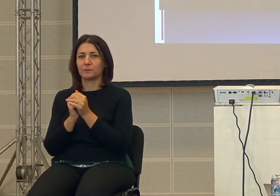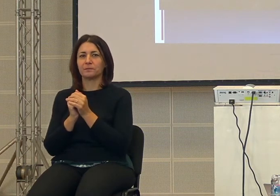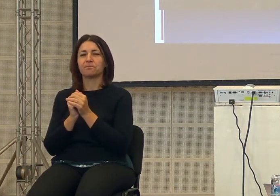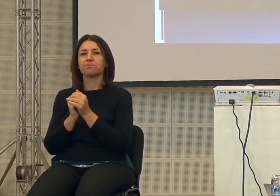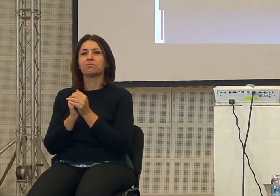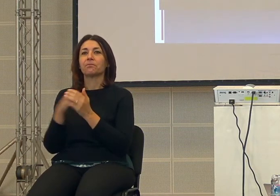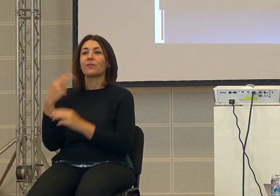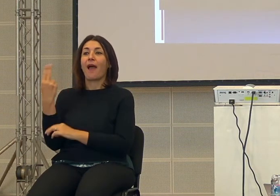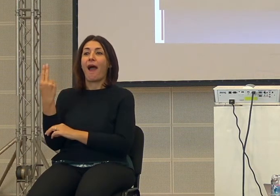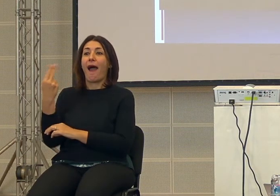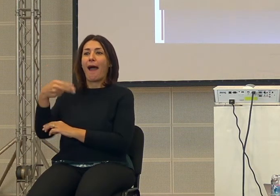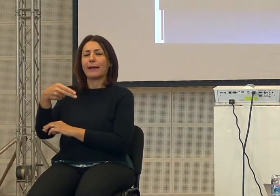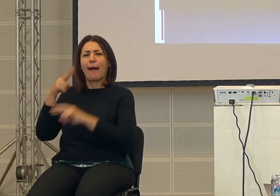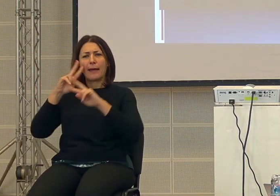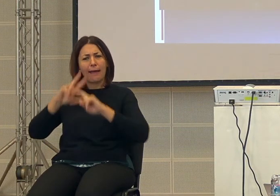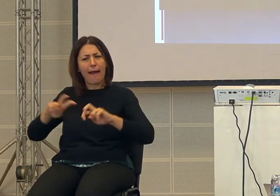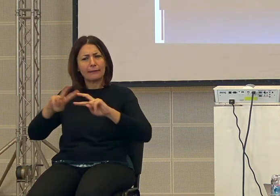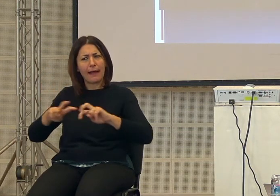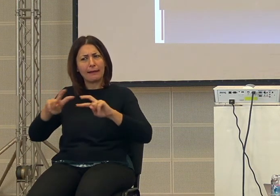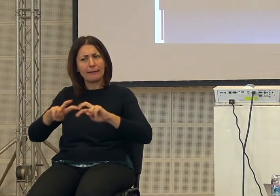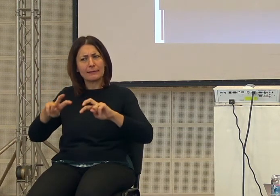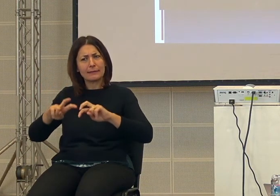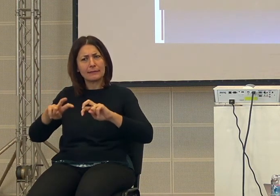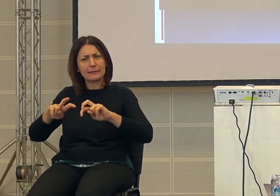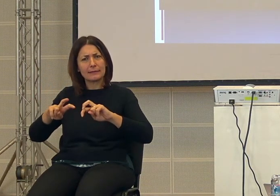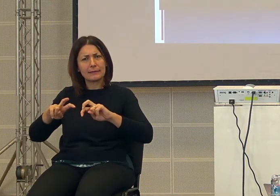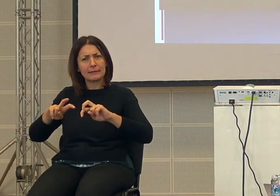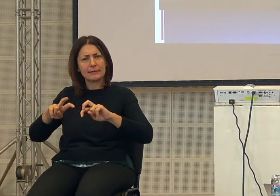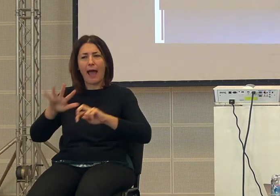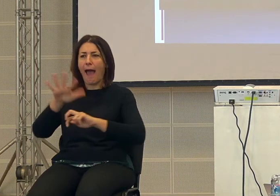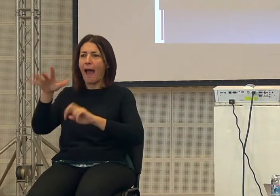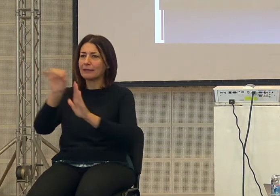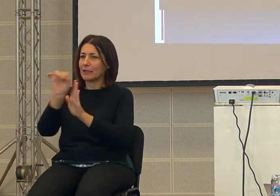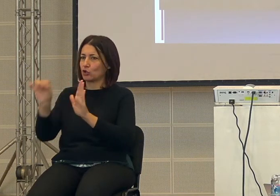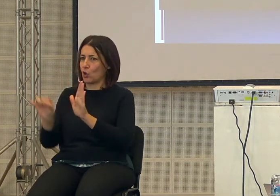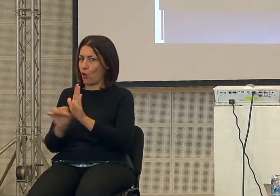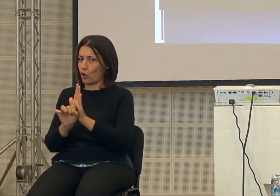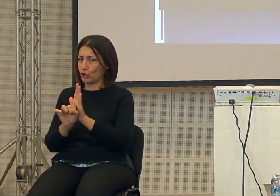Arari analizza anche altre storie